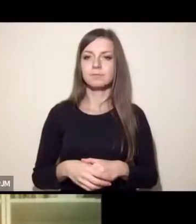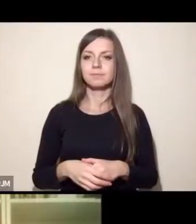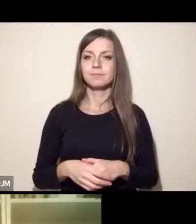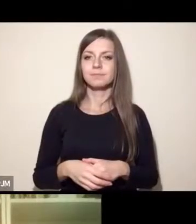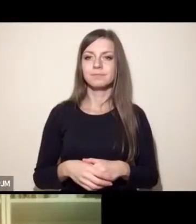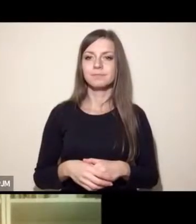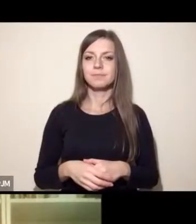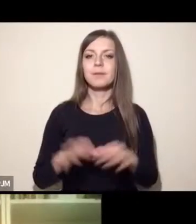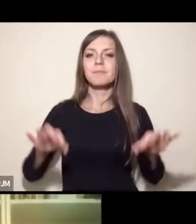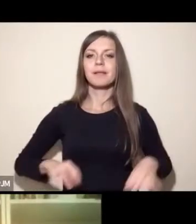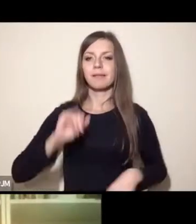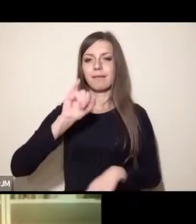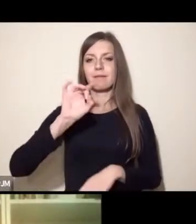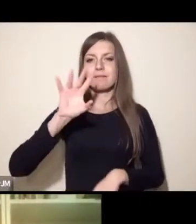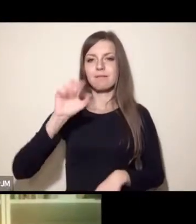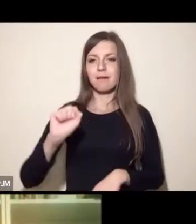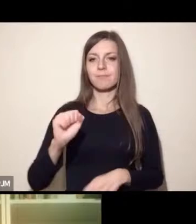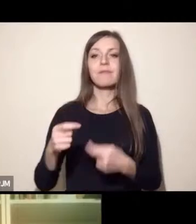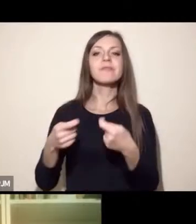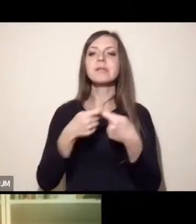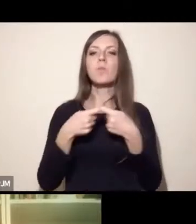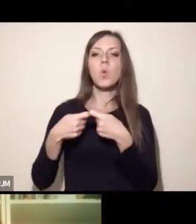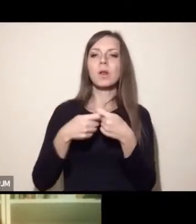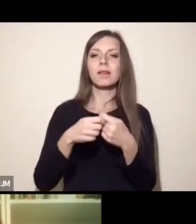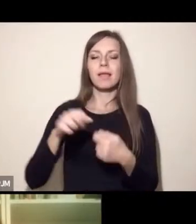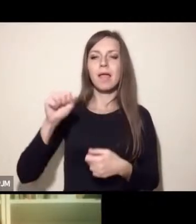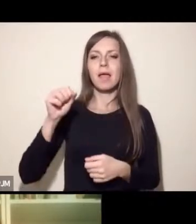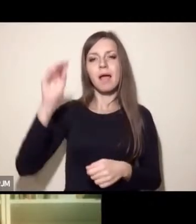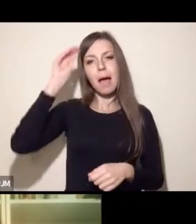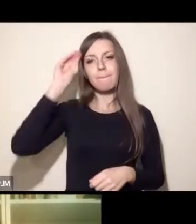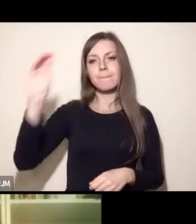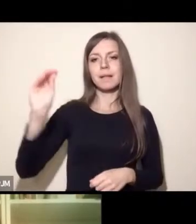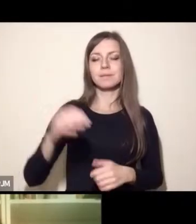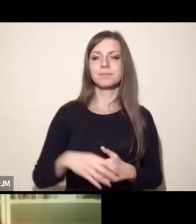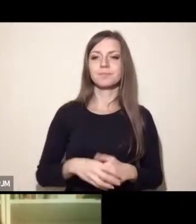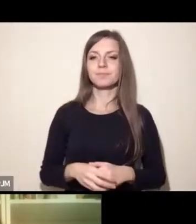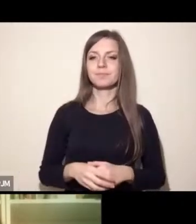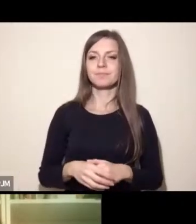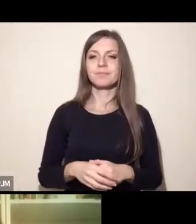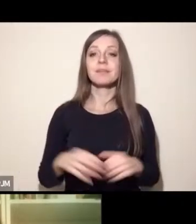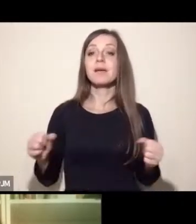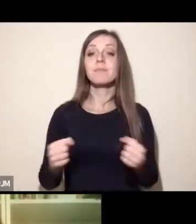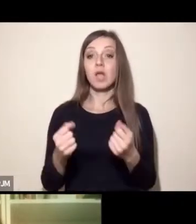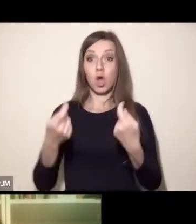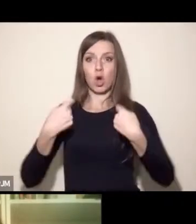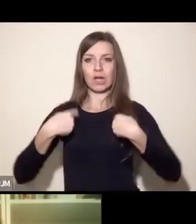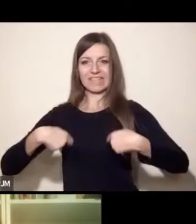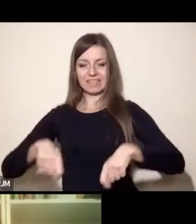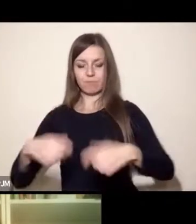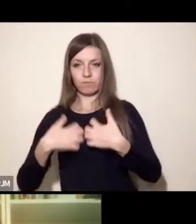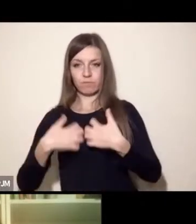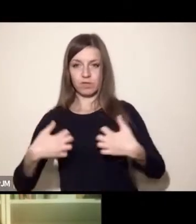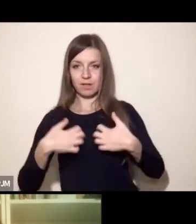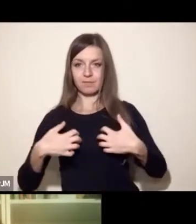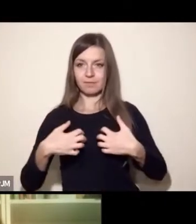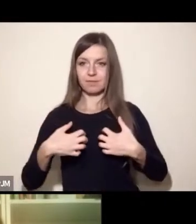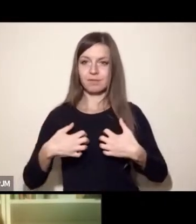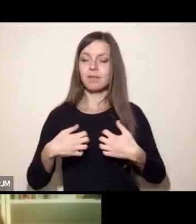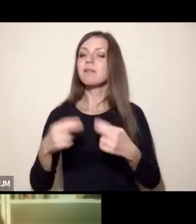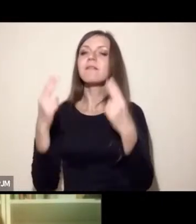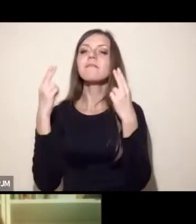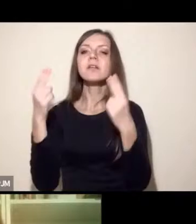International wysłała wspólny apel do COP26 w sprawie uwzględnienia rolnictwa zwierzęcego jako jednego z